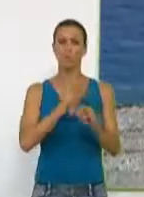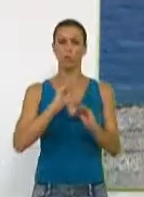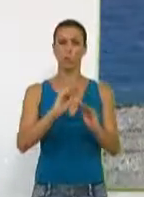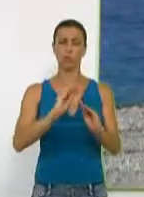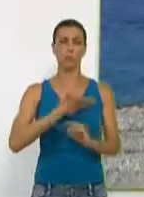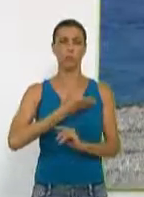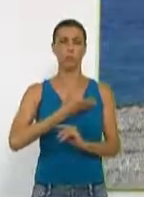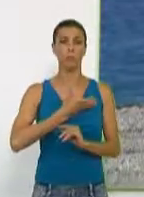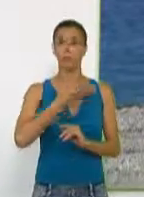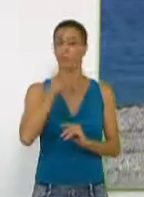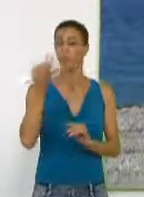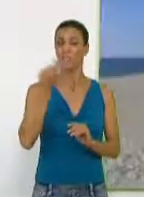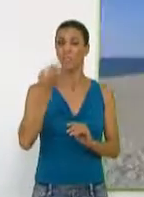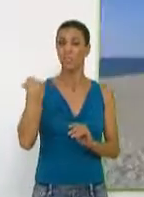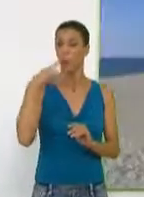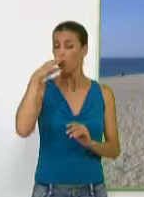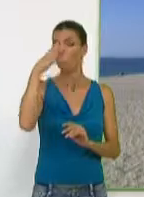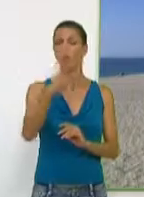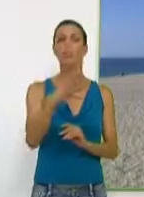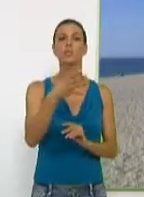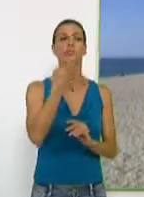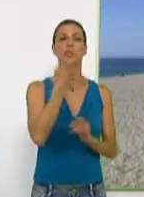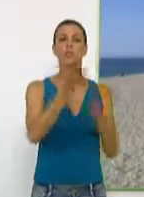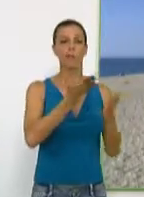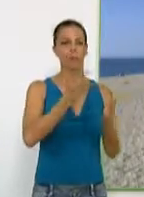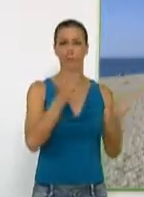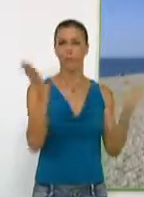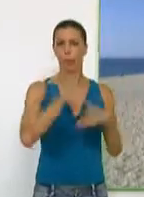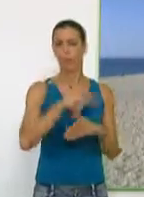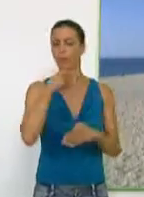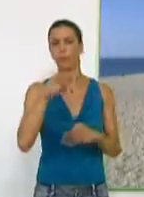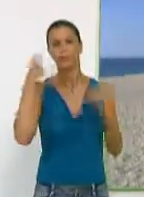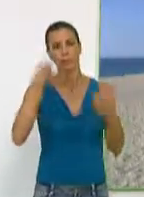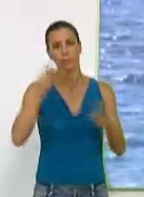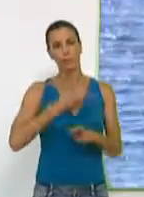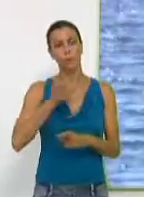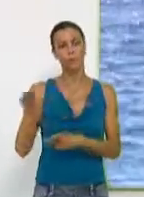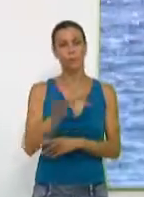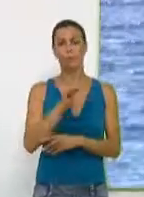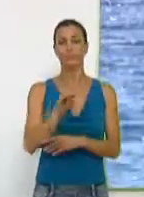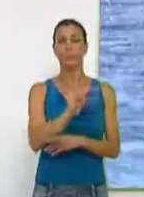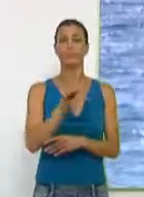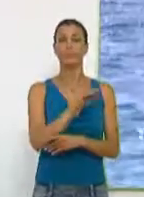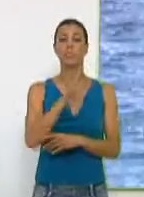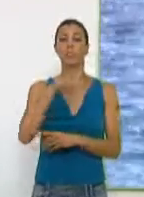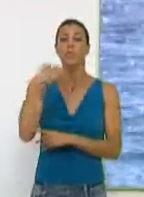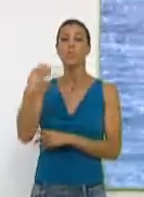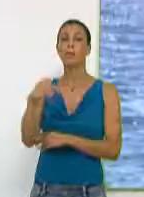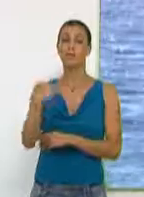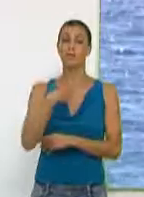fondos propios, ya que desde hace cuatro años no existen subvenciones para tal fin. Por su parte, la presidenta de la entidad local autónoma